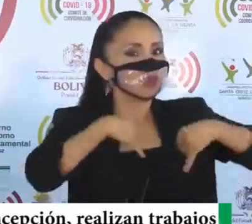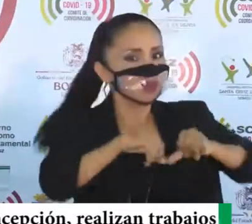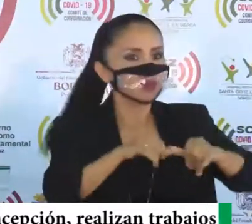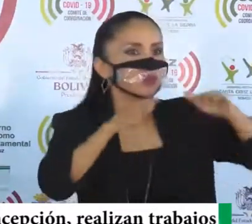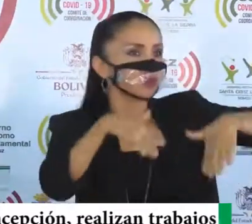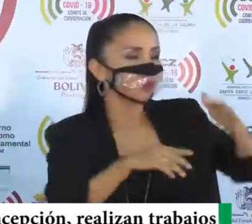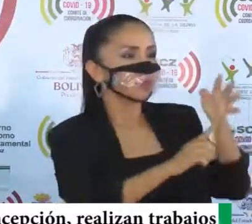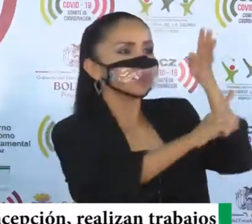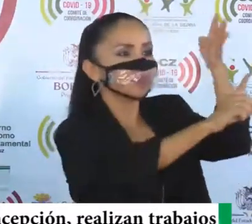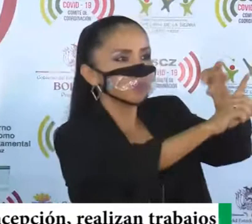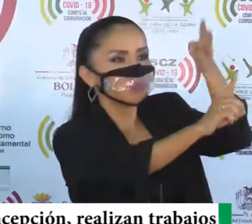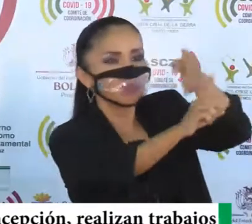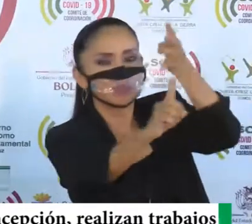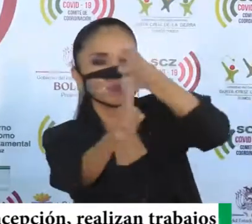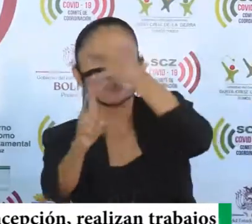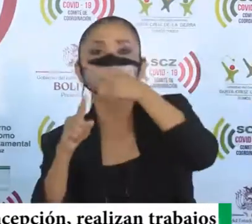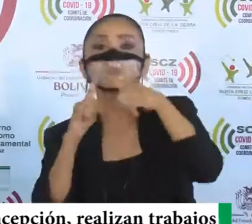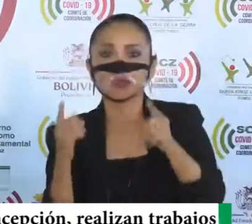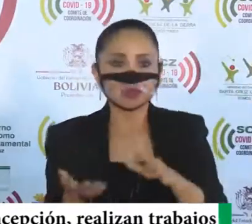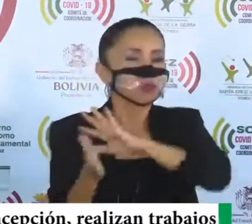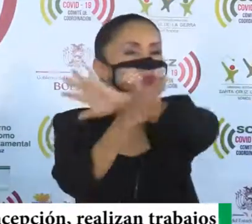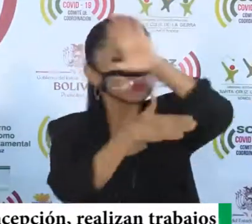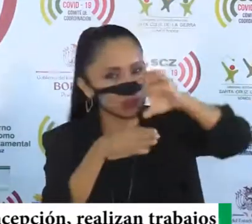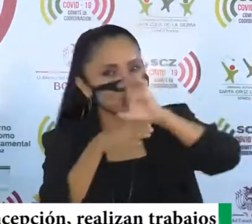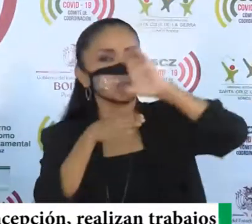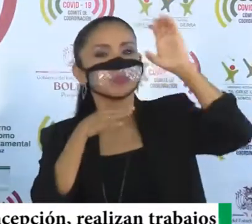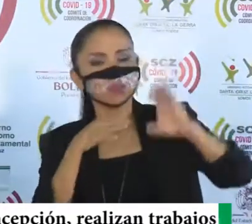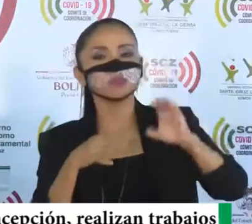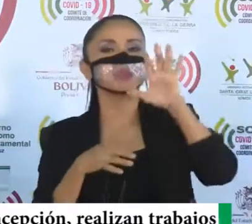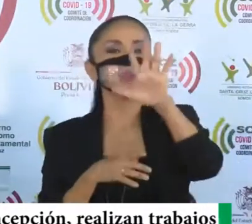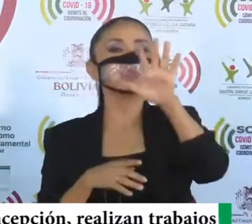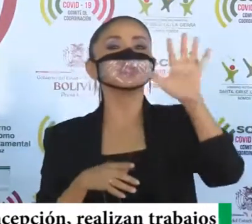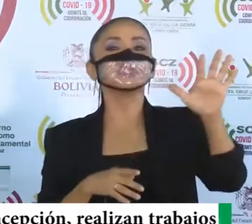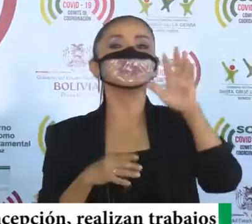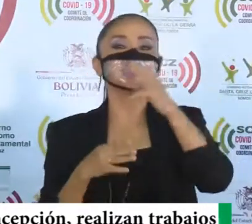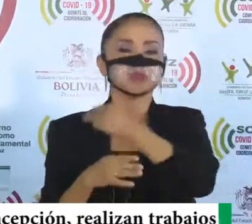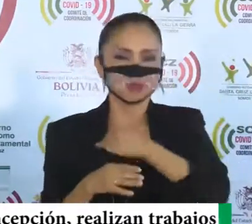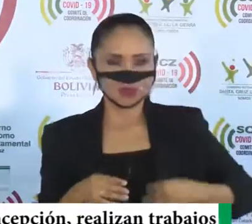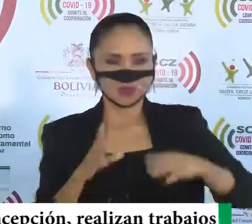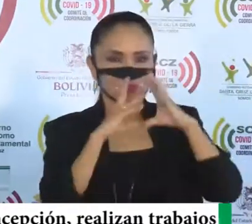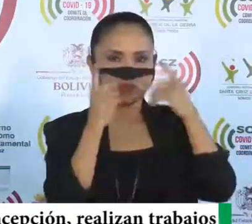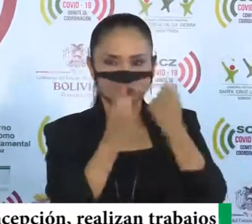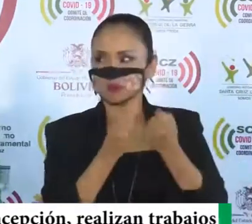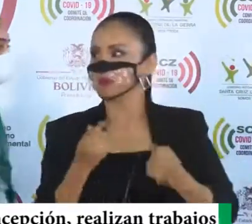hemos recorrido, pero vamos a llegar, a los 55 municipios, de nuestro departamento, muchas gracias.